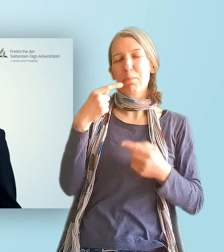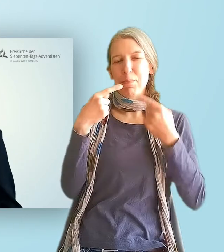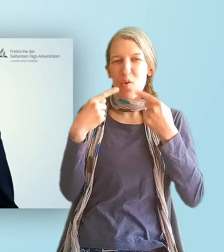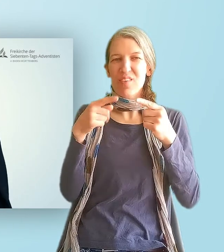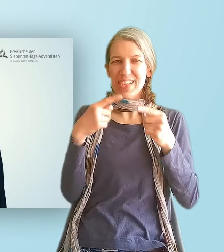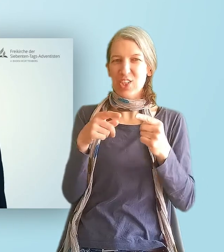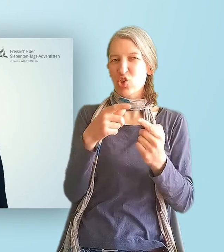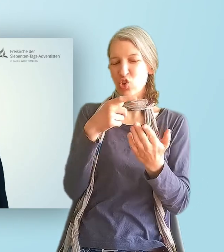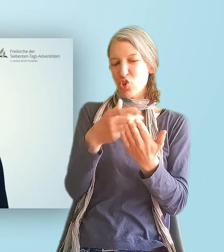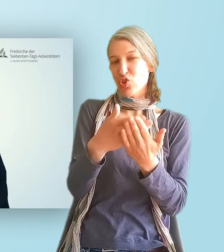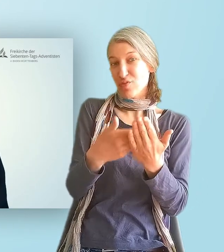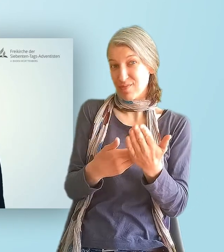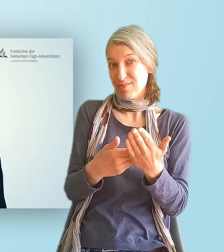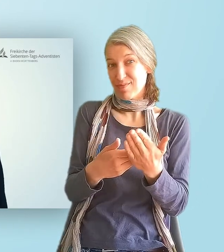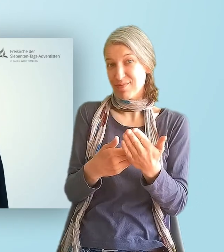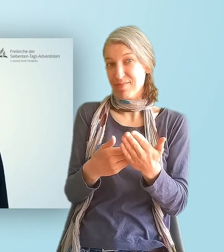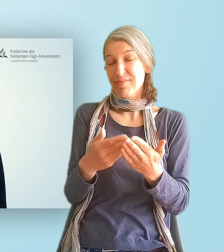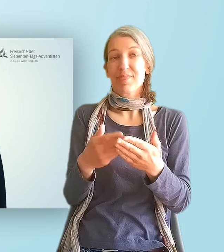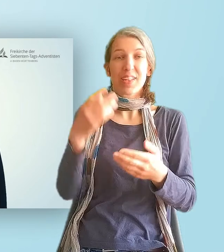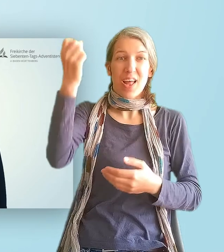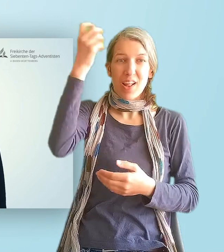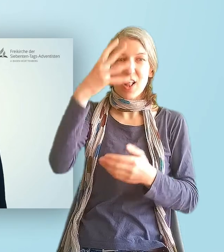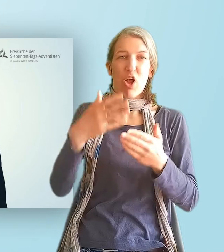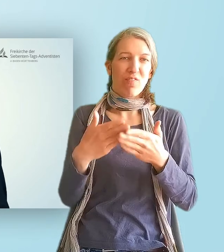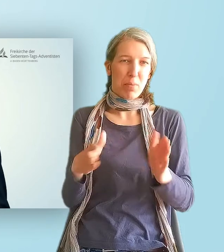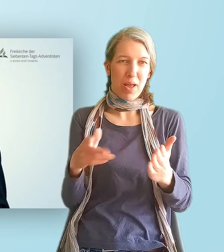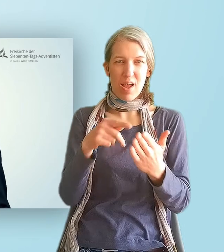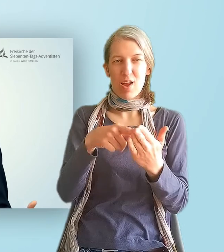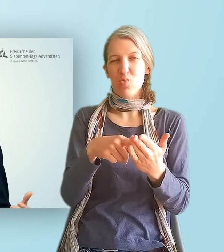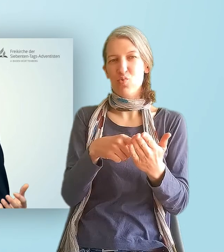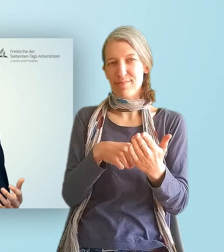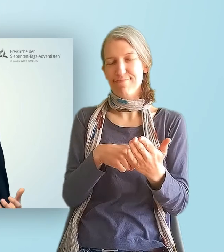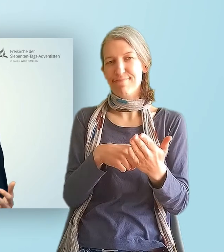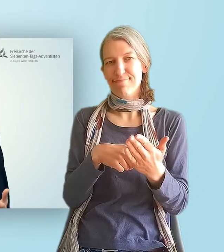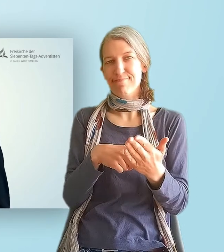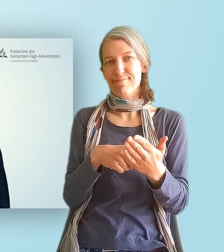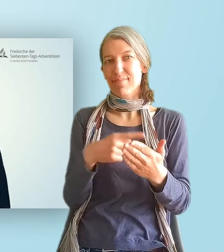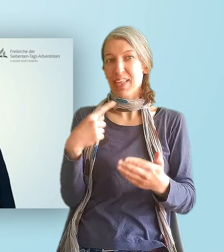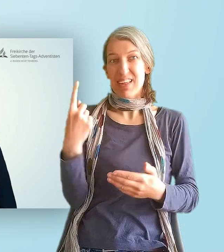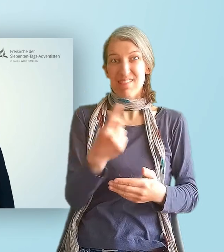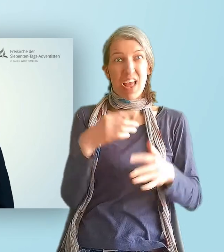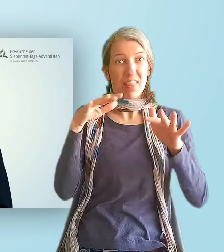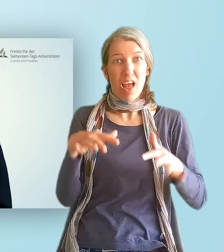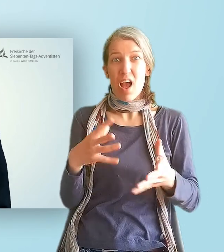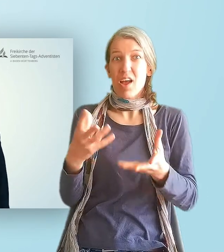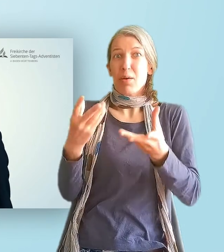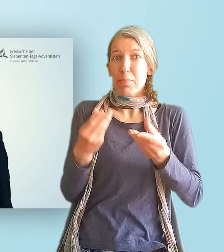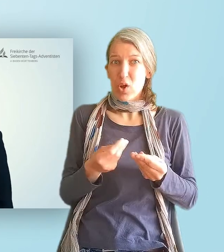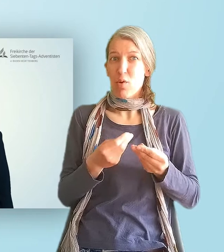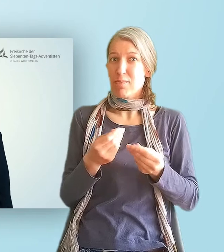Daniel und dem Buch der Offenbarung. Wir haben etwas geschenkt bekommen, das sehr kostbar ist. Es ist